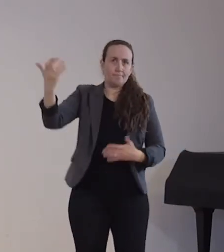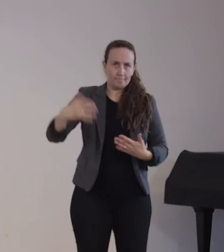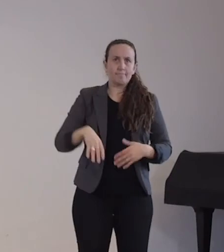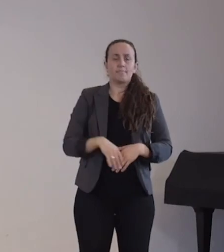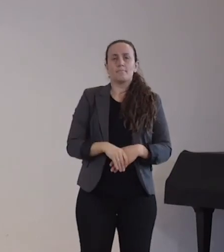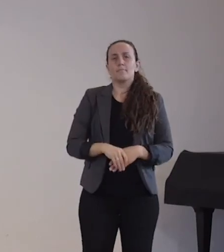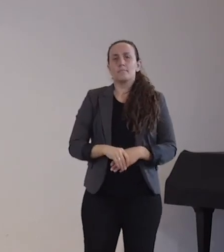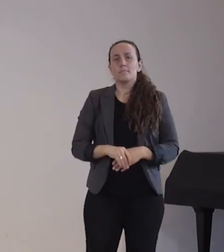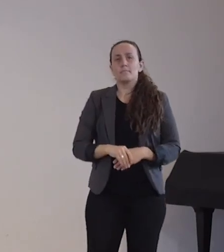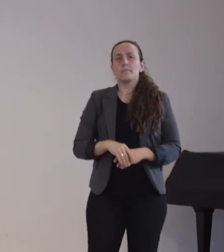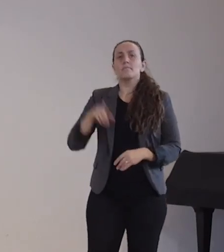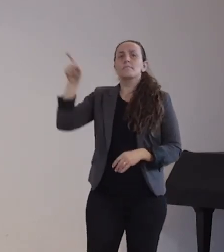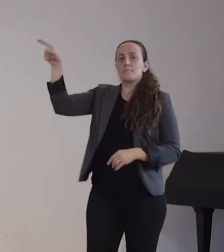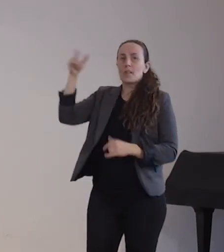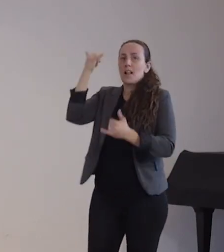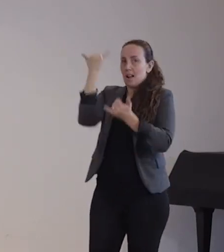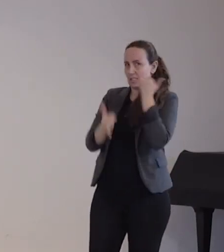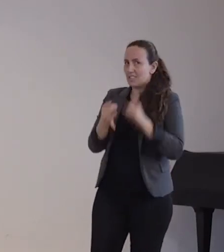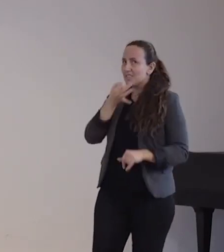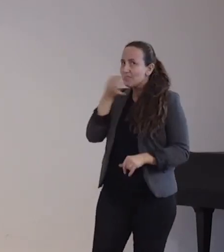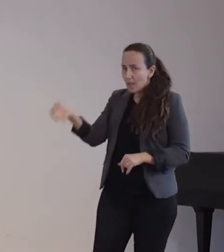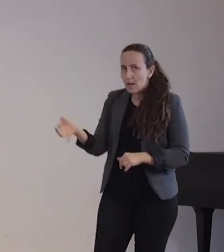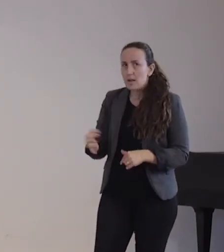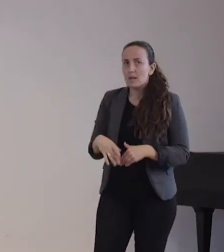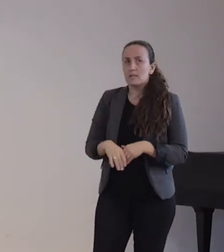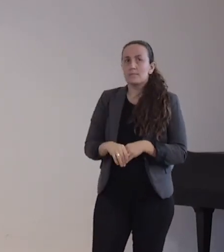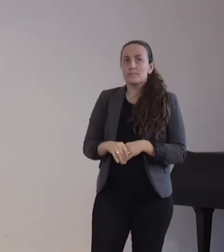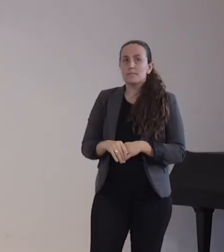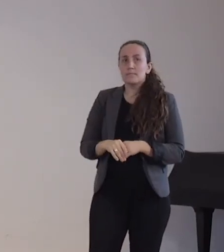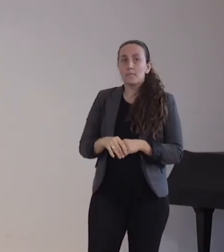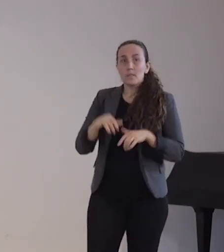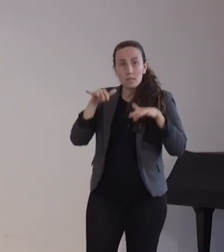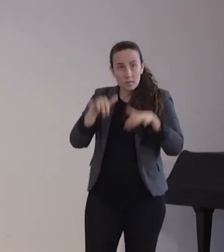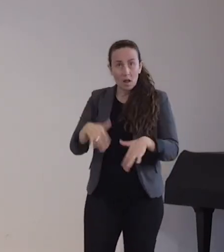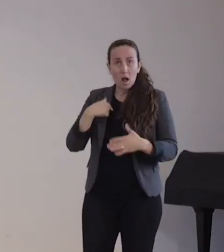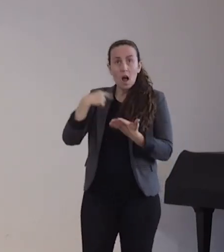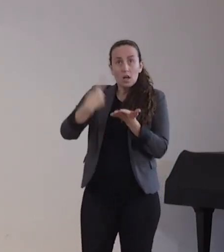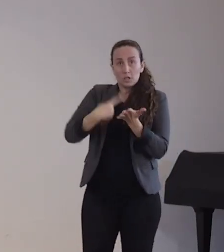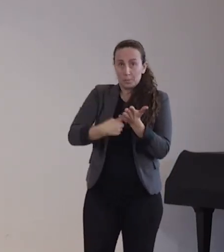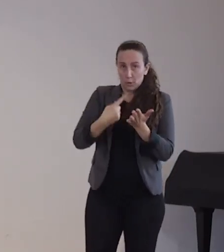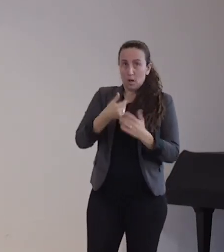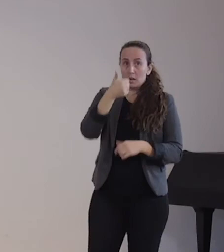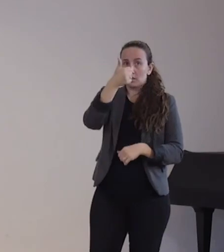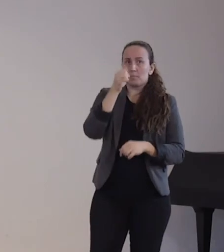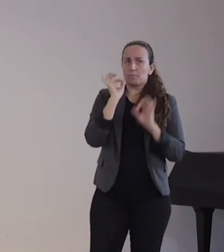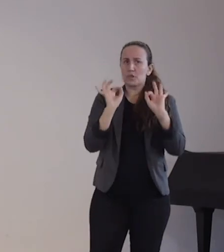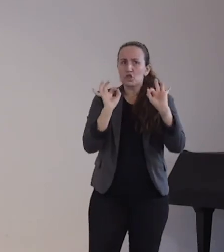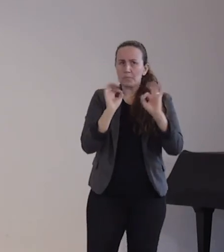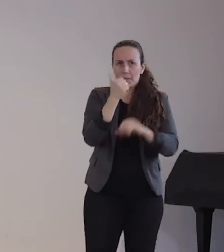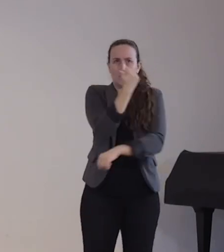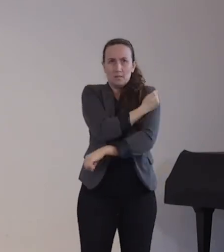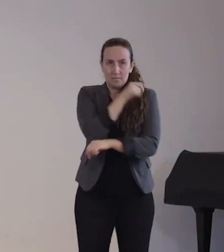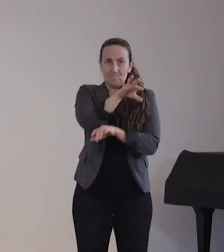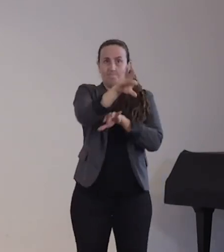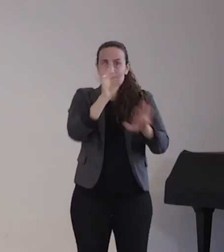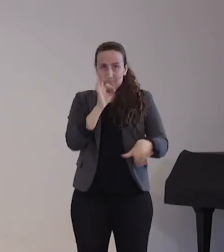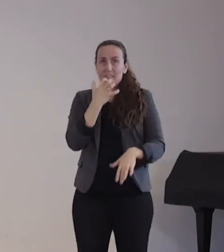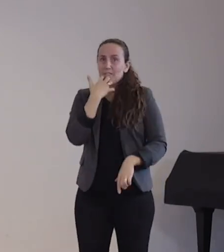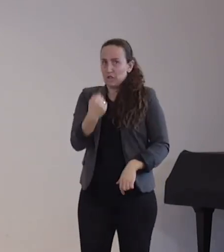bestimmten Impfstoff? Was ist, wenn man einen Impftermin hat, ihn aber nicht wahrnehme, weil man den Impfstoff